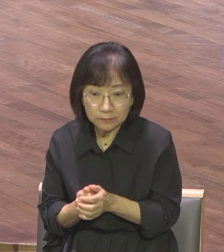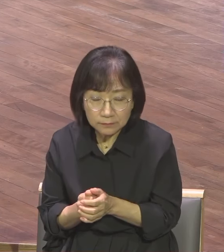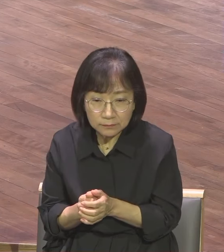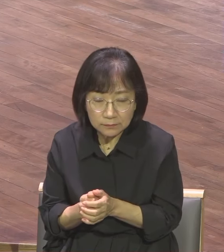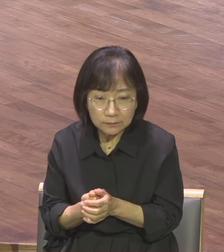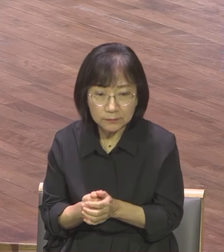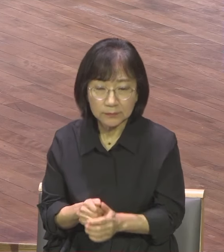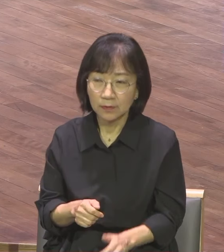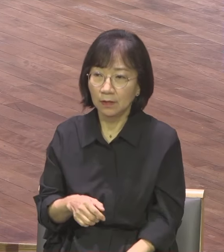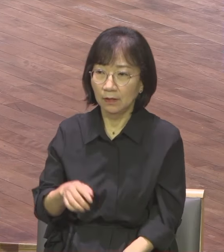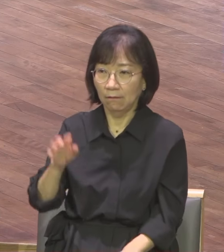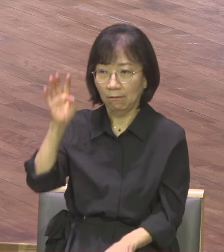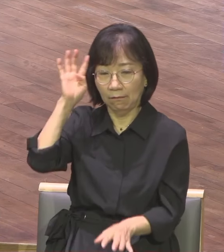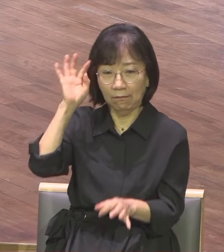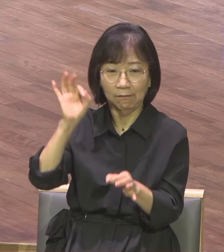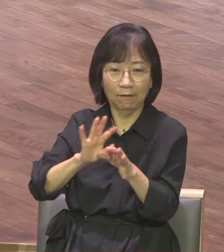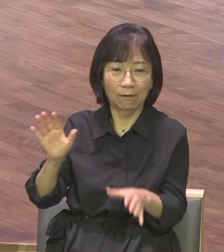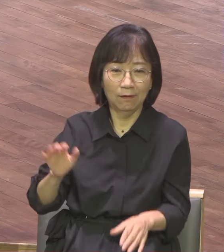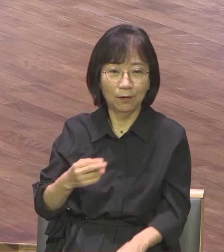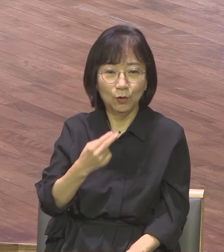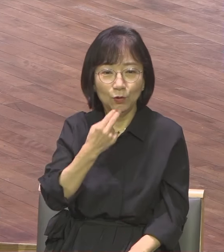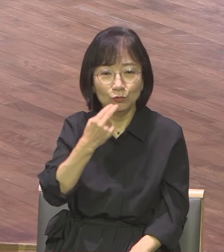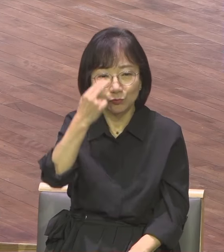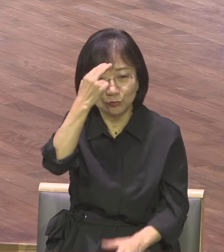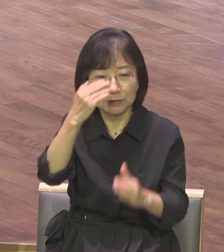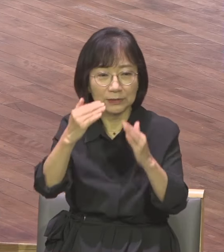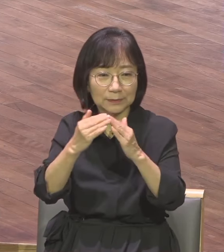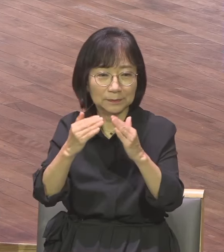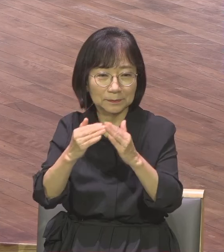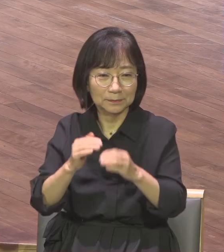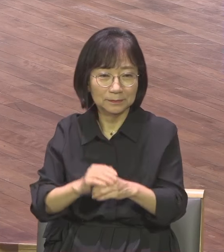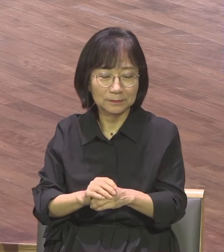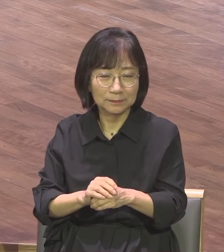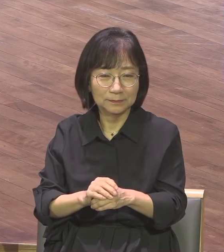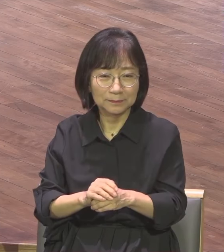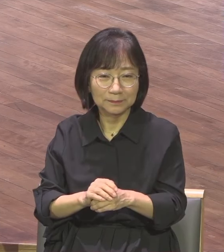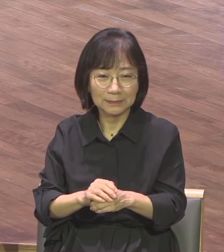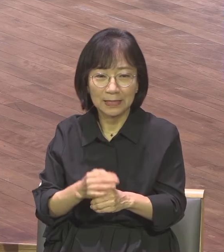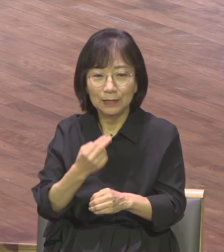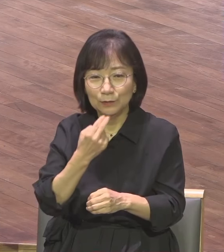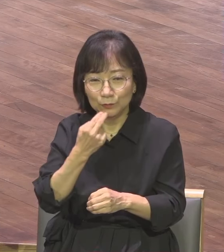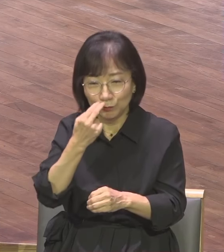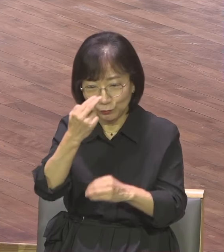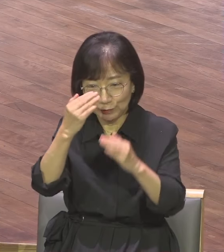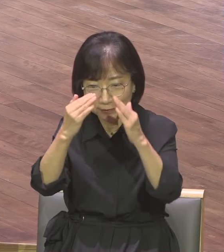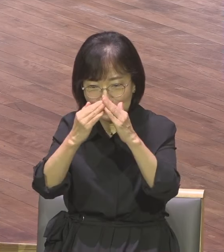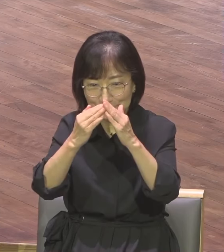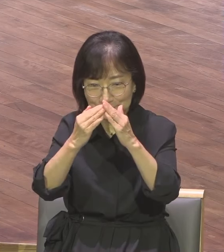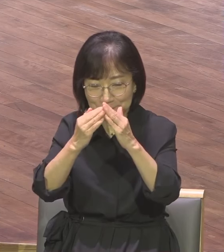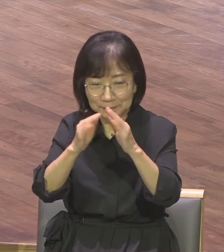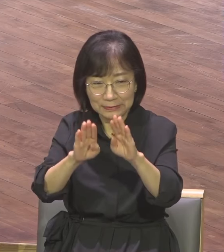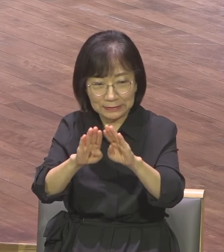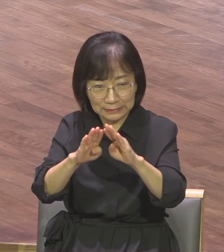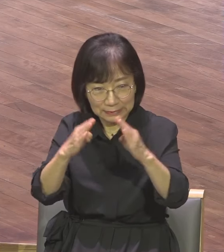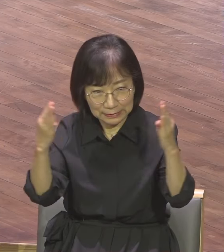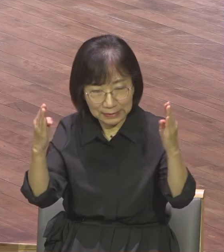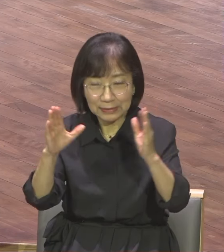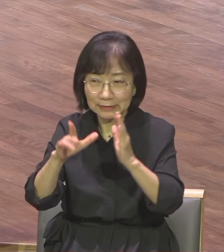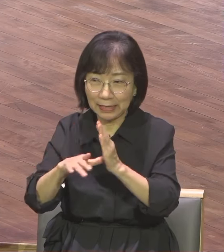처음 가봤어요 술집 식당에서 술 파는 곳이 아니라 진짜 술집 컴컴하고 조명이 왜